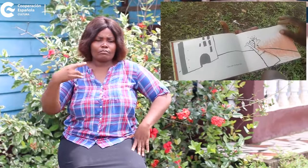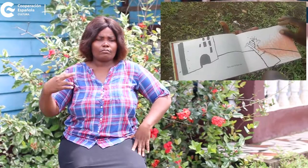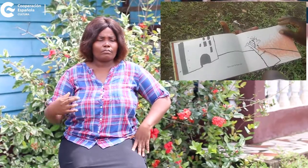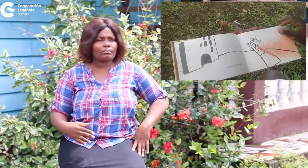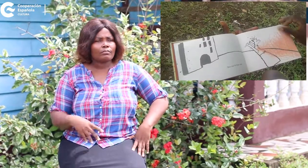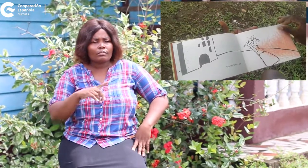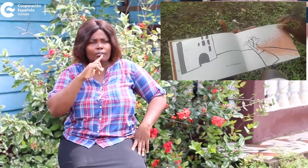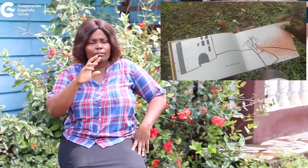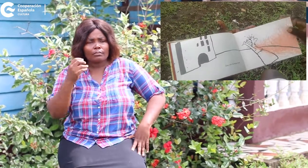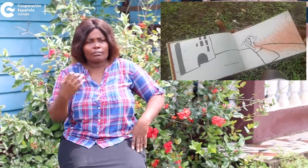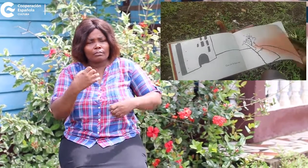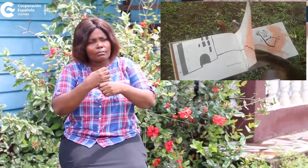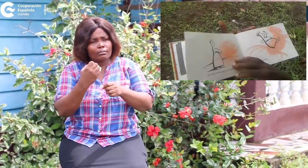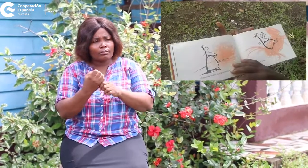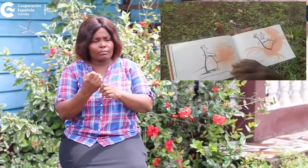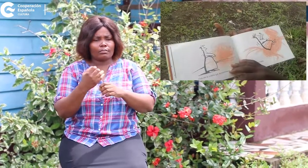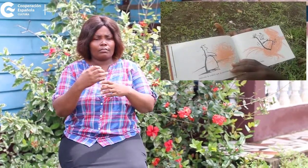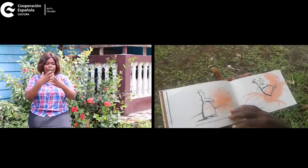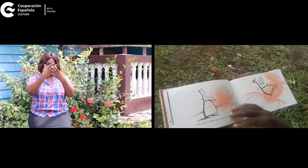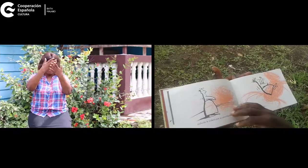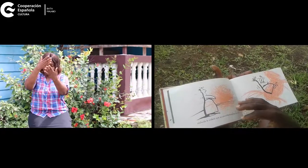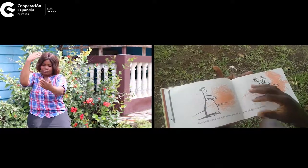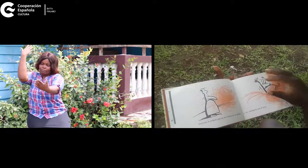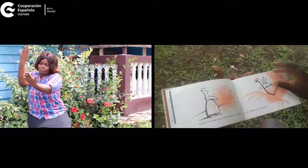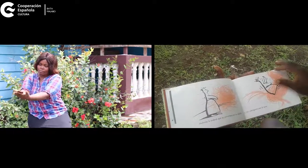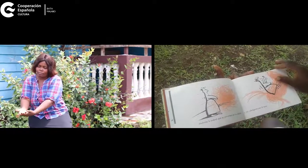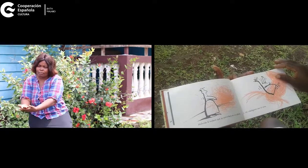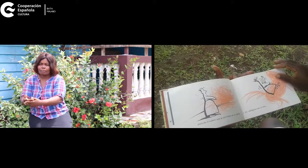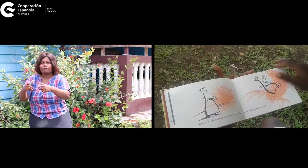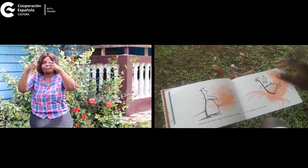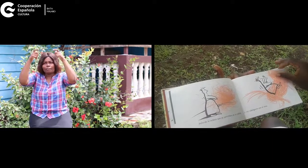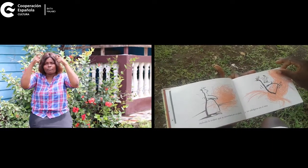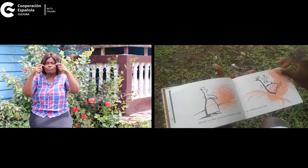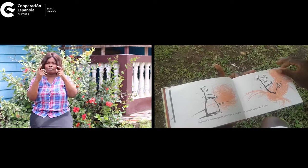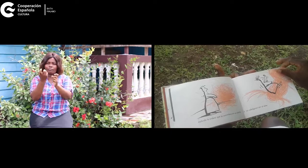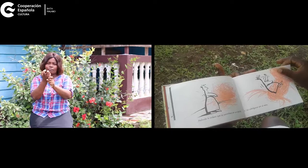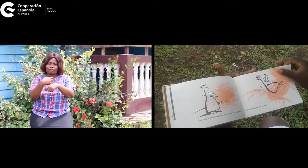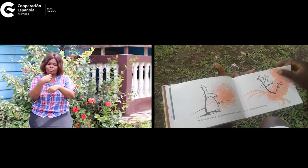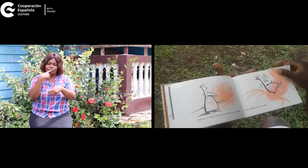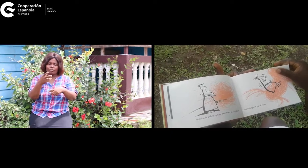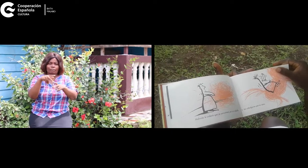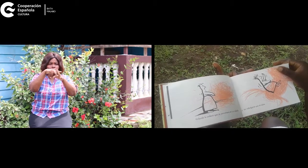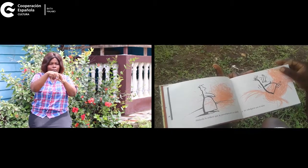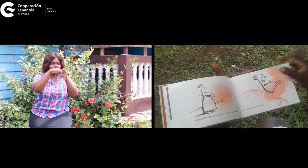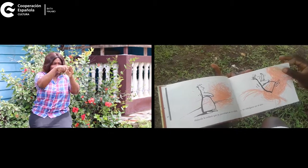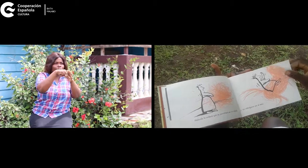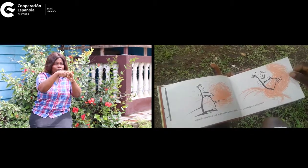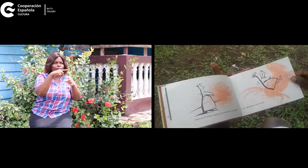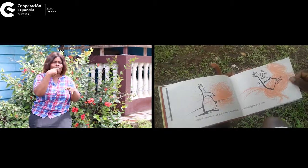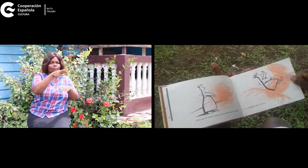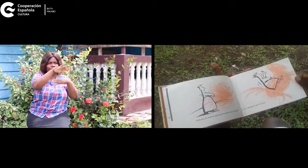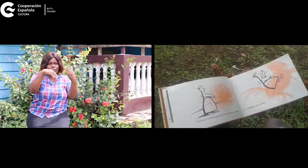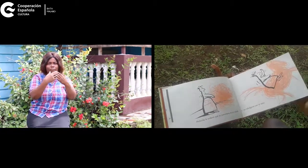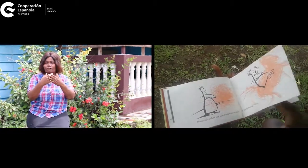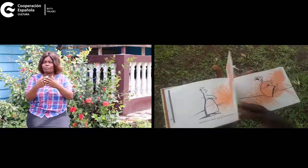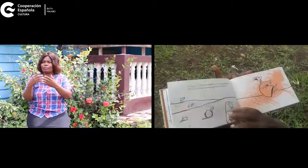Que casi le hace caer. Maluida le ordenó que se convirtiera en un caballo y así cabalgaron